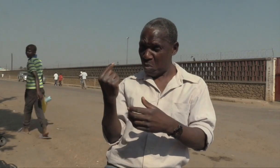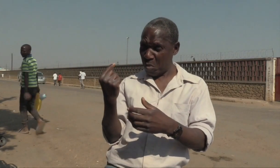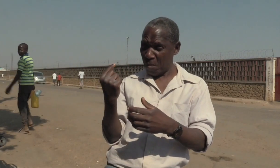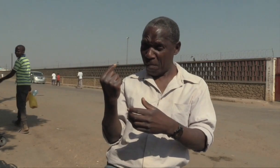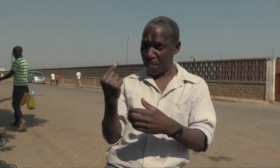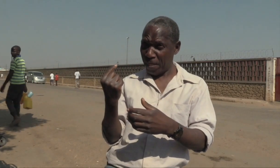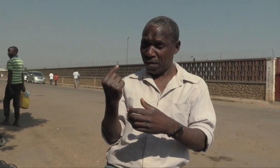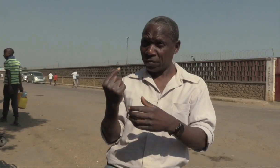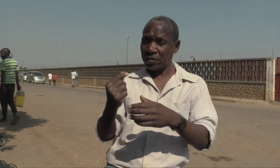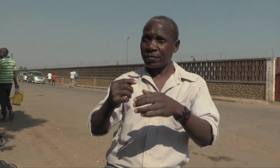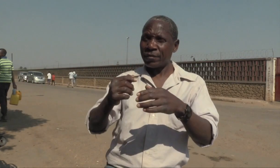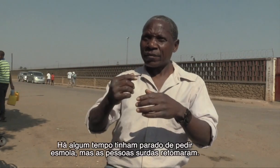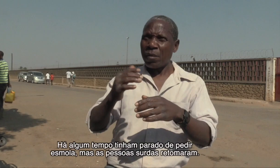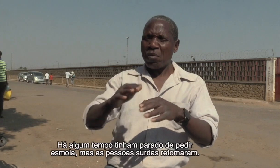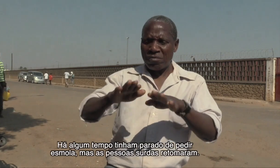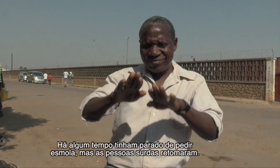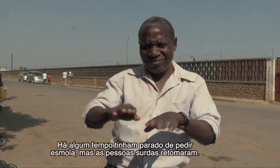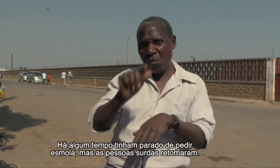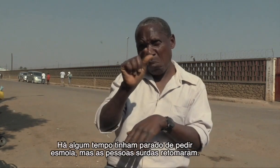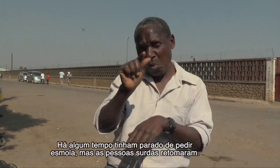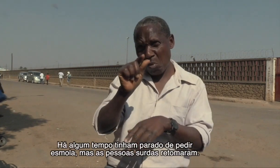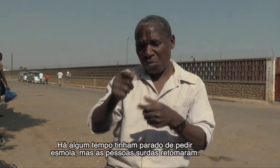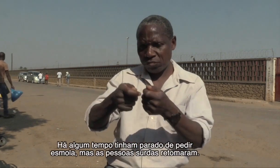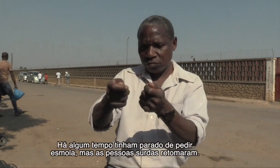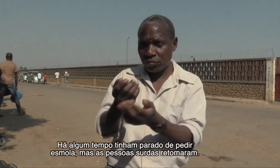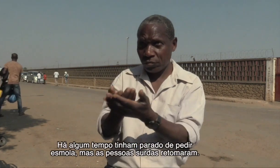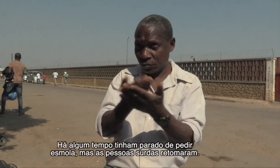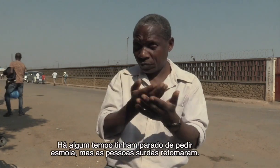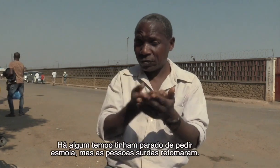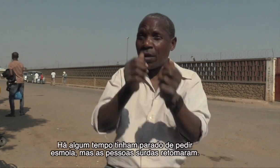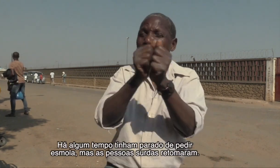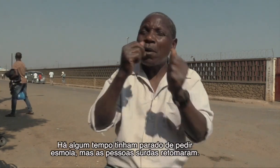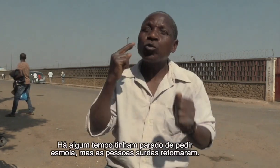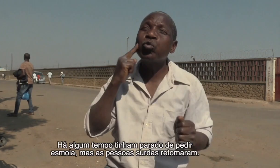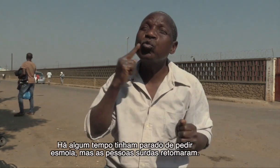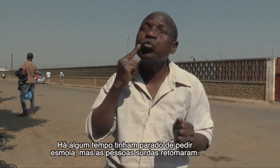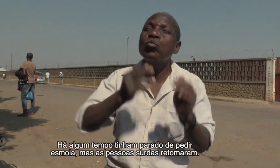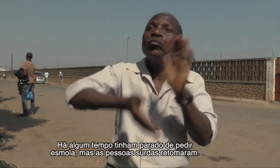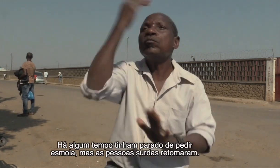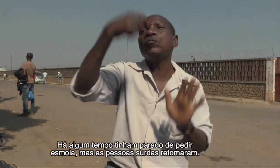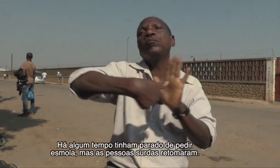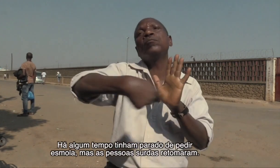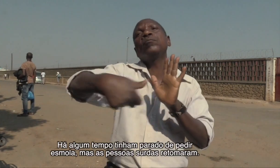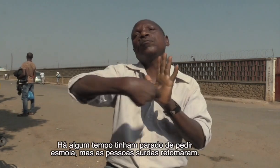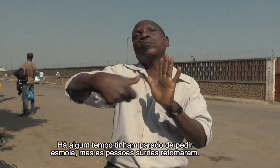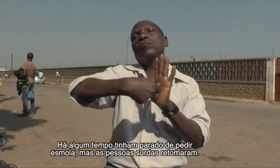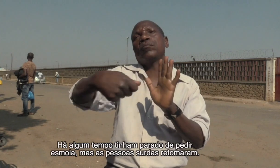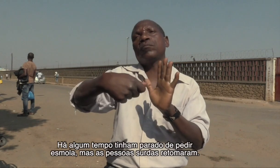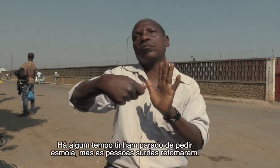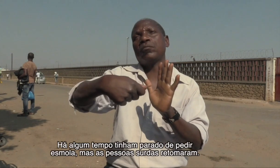E aí, pouco tempo, havia parado este assunto de peditor. Mas as pessoas surdas começaram